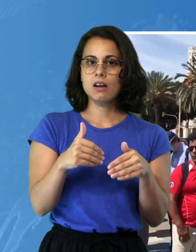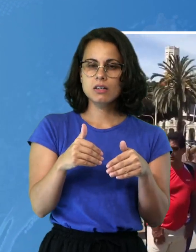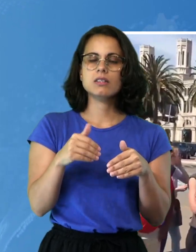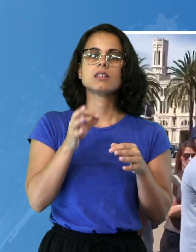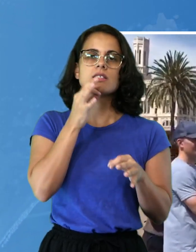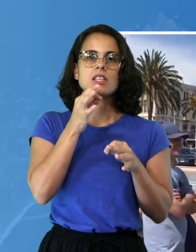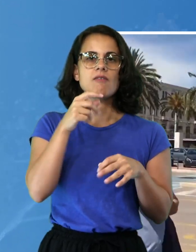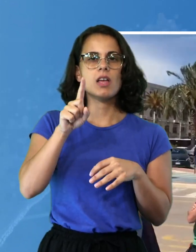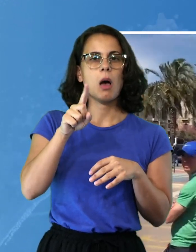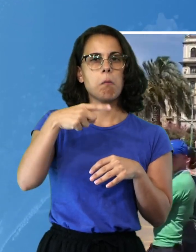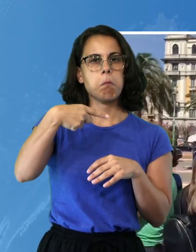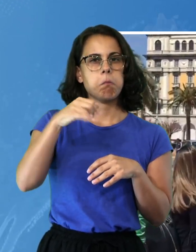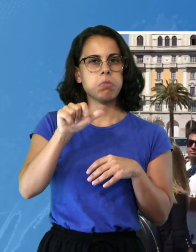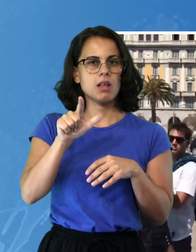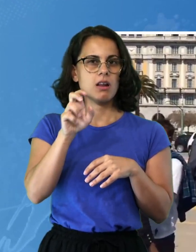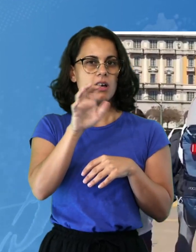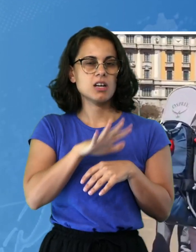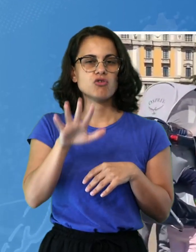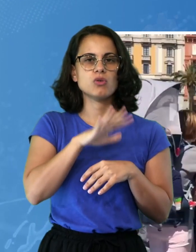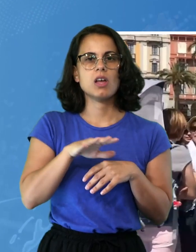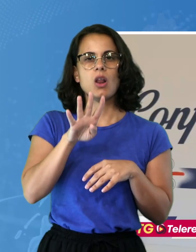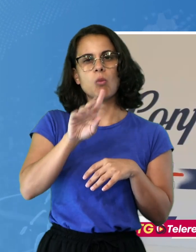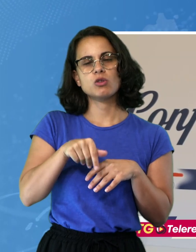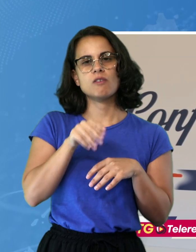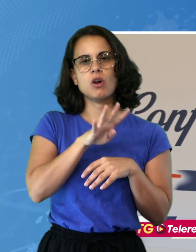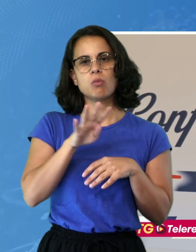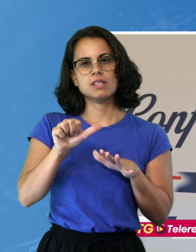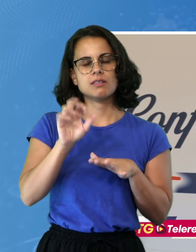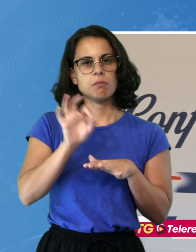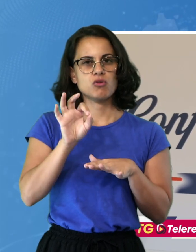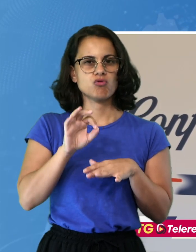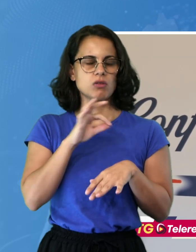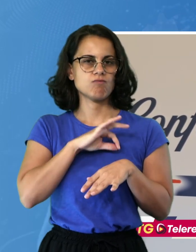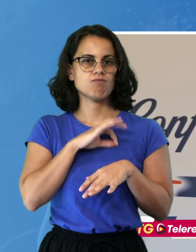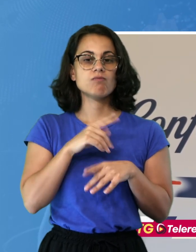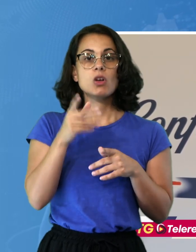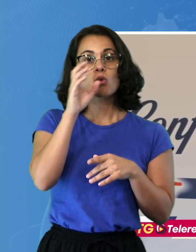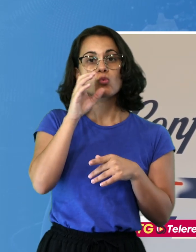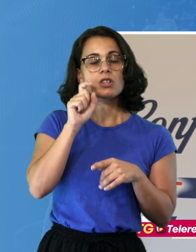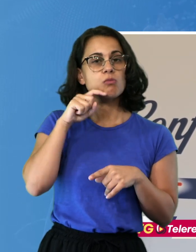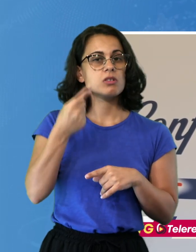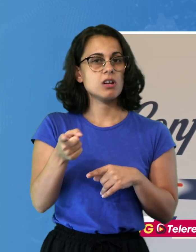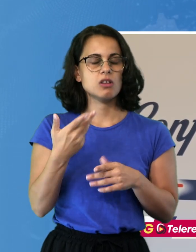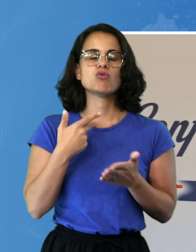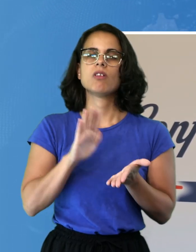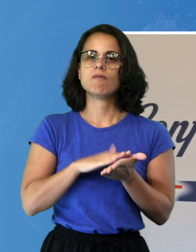regionale del 4,46%. Oggi il turismo straniero porta quel valore aggiunto nel nostro territorio sardo